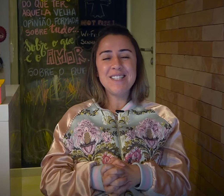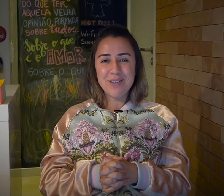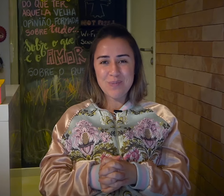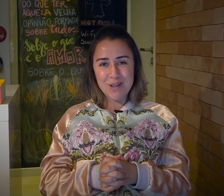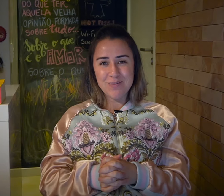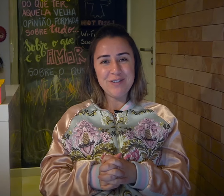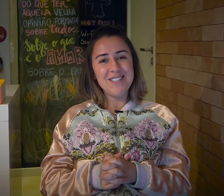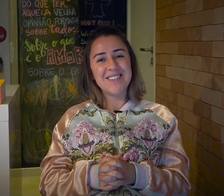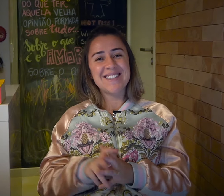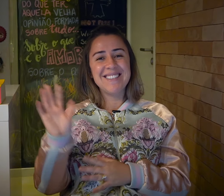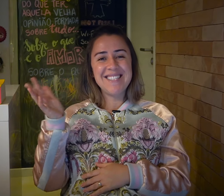se vê nos próximos vídeos. Tchau!